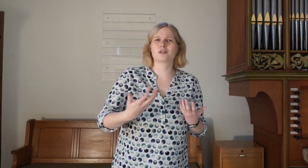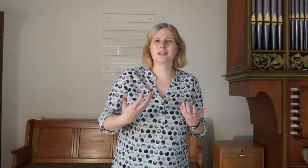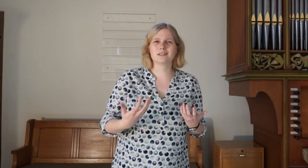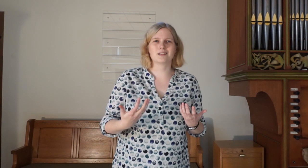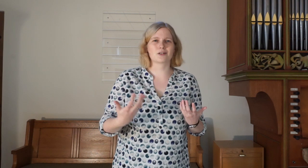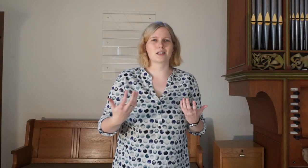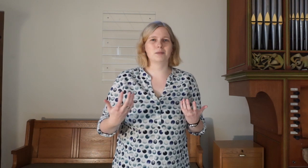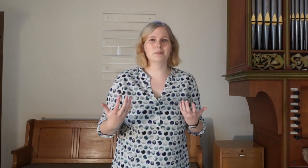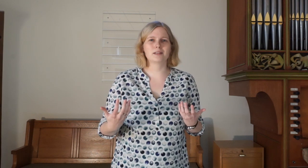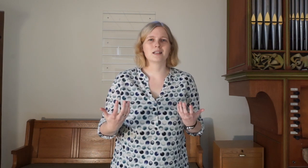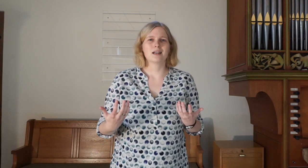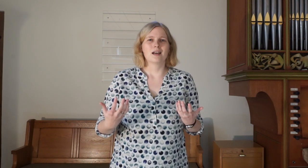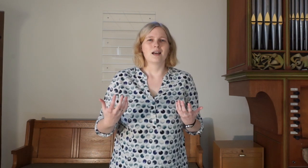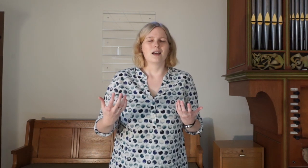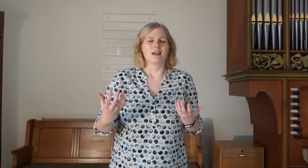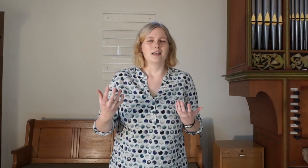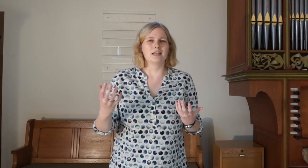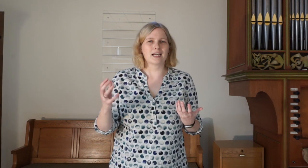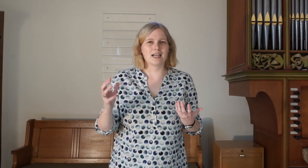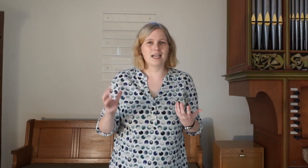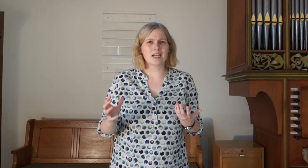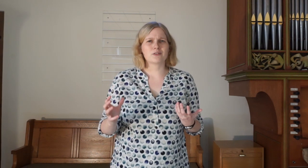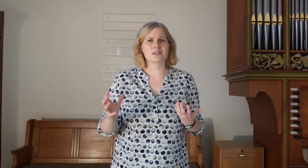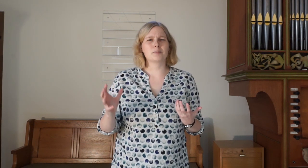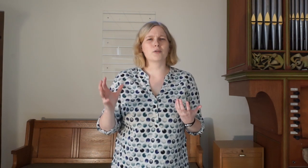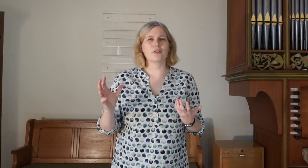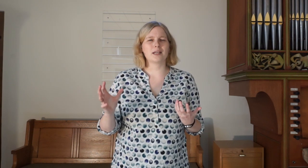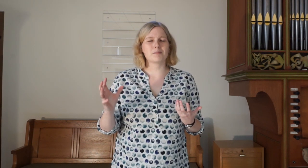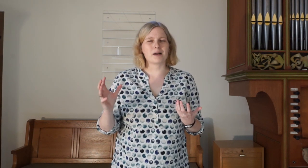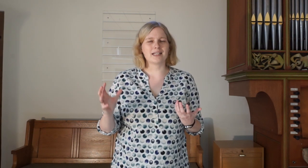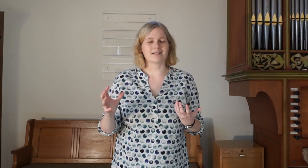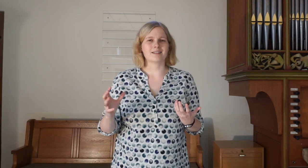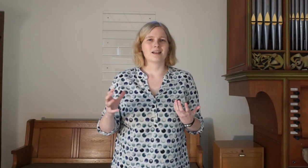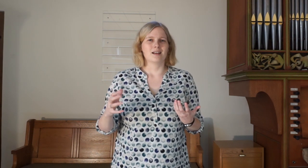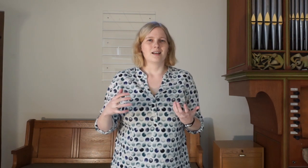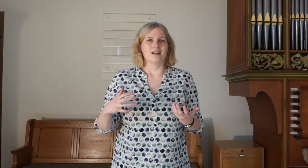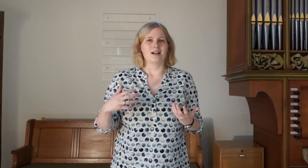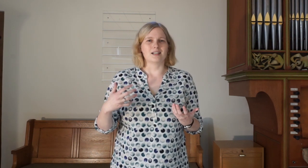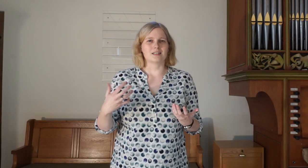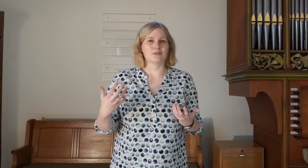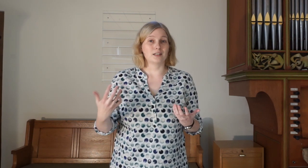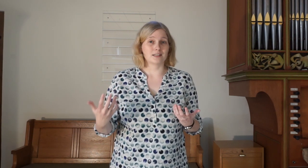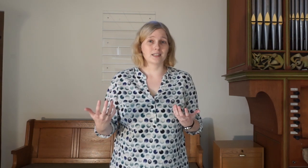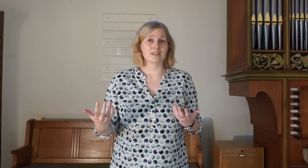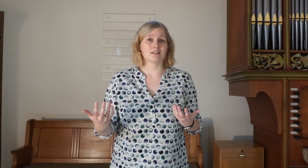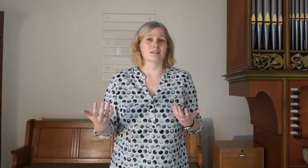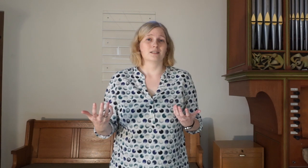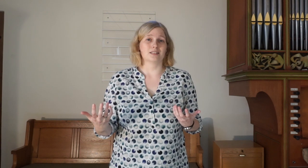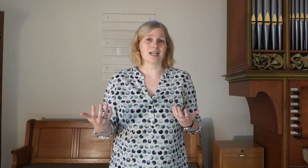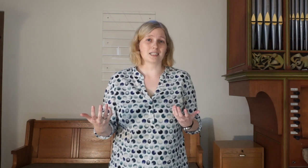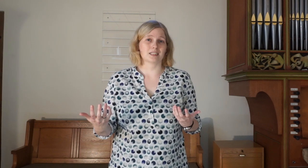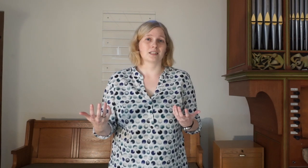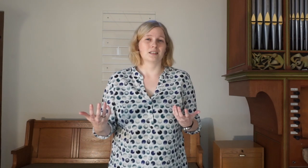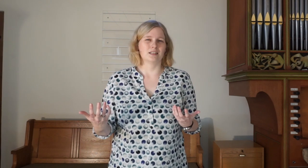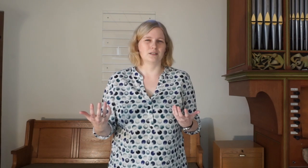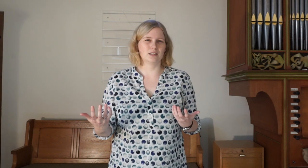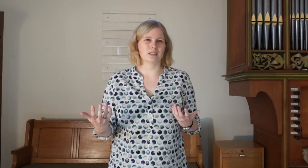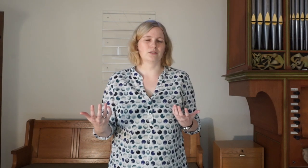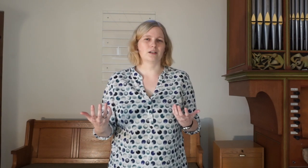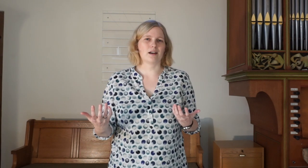Geschichten aus der Bibel, ihnen erklärt, was die Propheten meinten, als sie viele Dinge sagten, die wichtig waren.